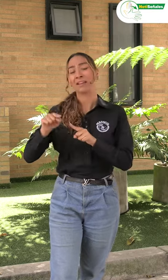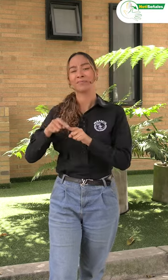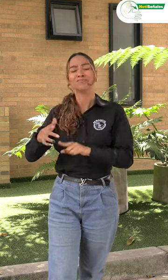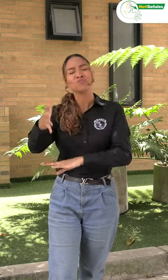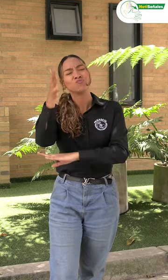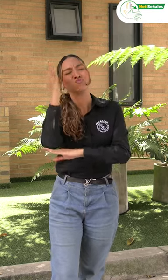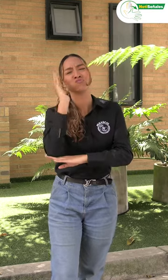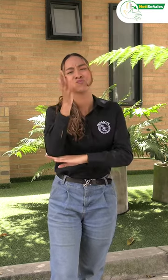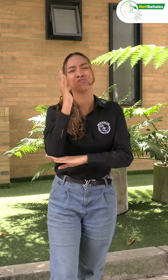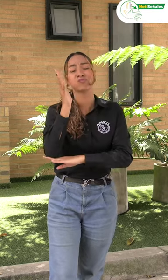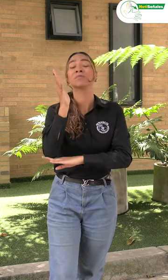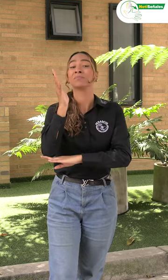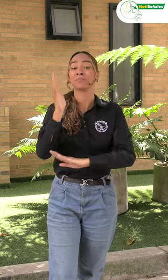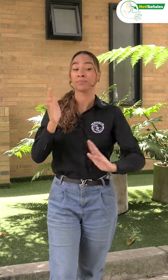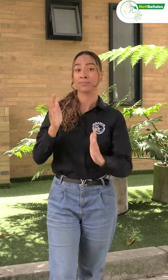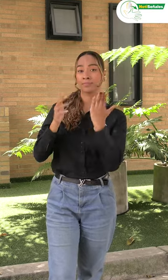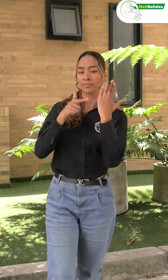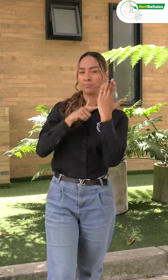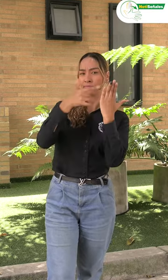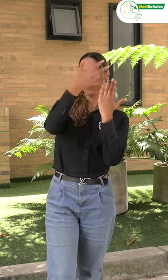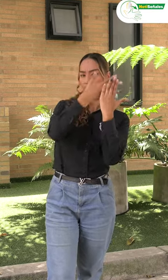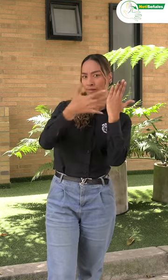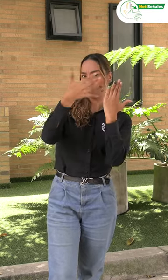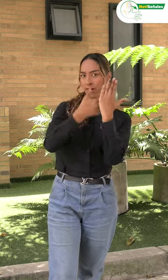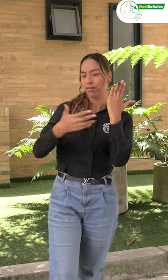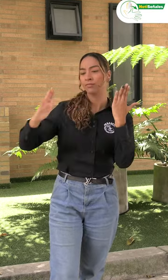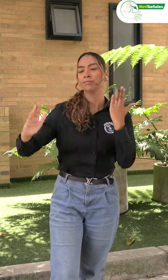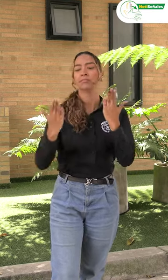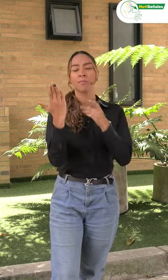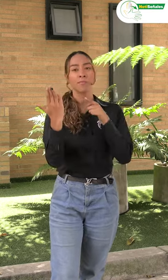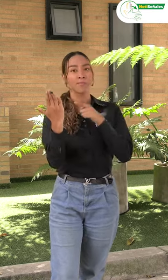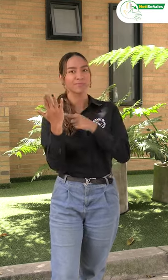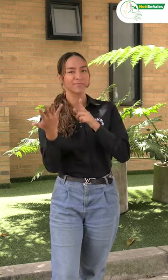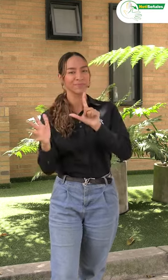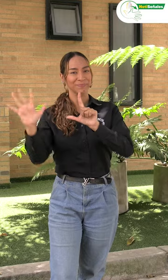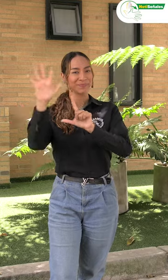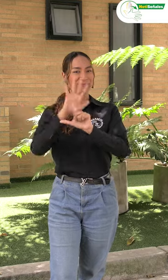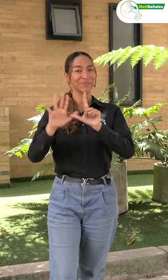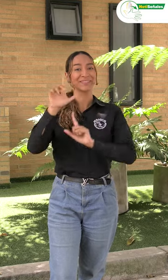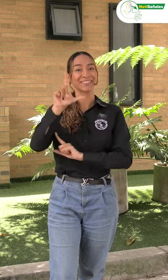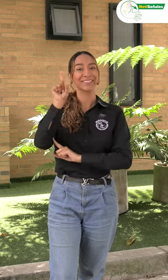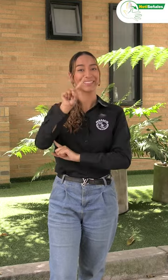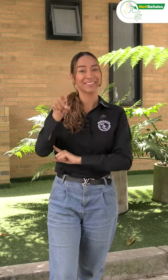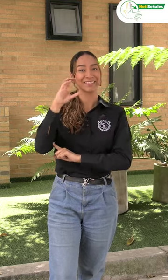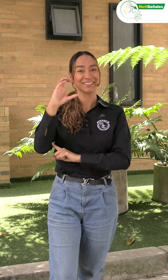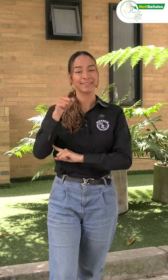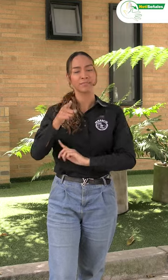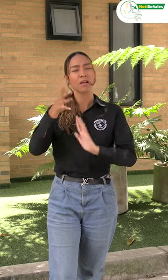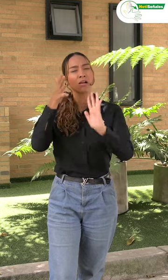la interpretación de los informes para que las personas asistentes pudieran recibir la información.